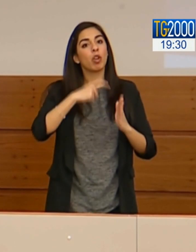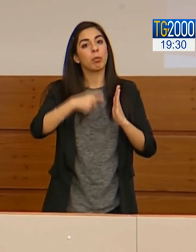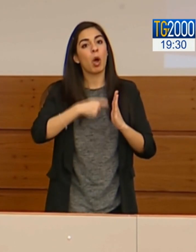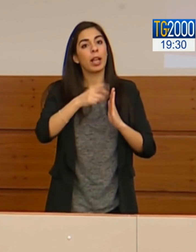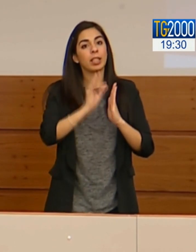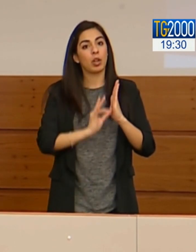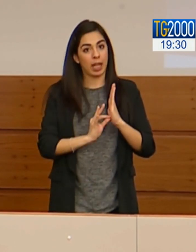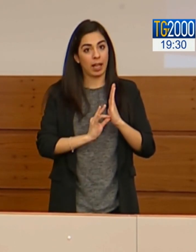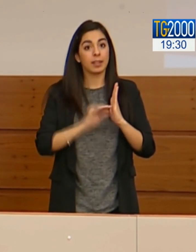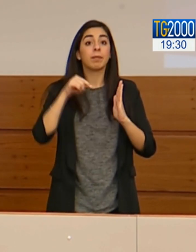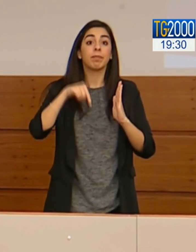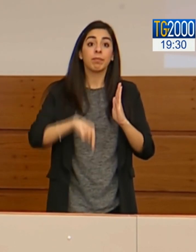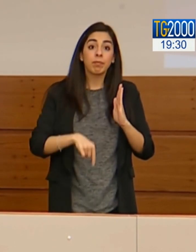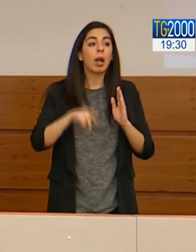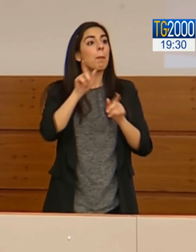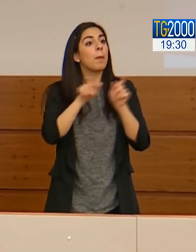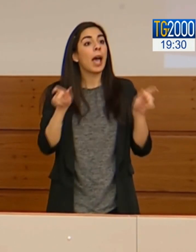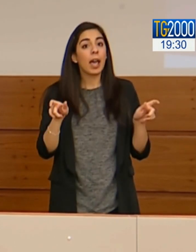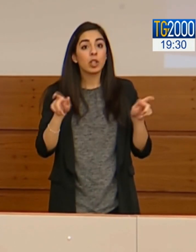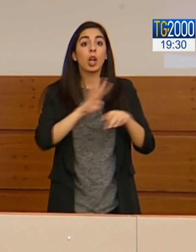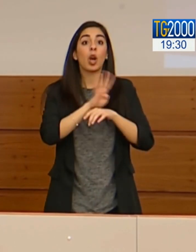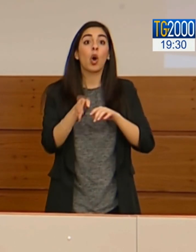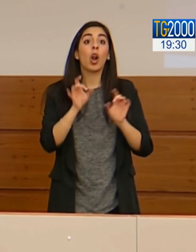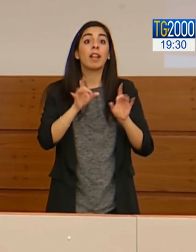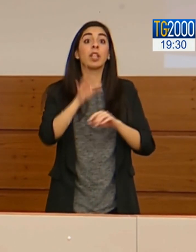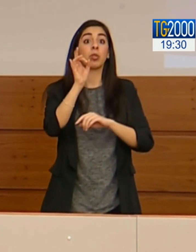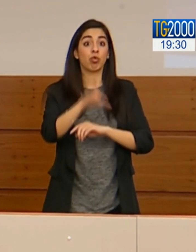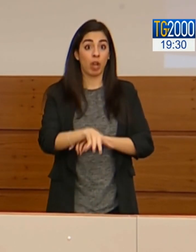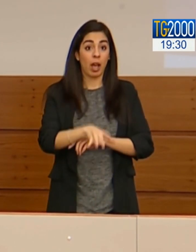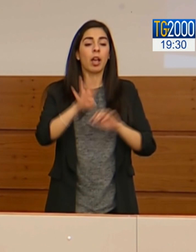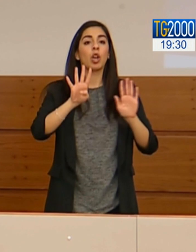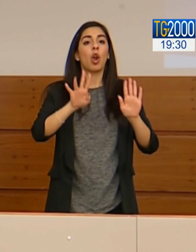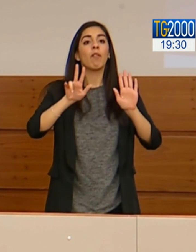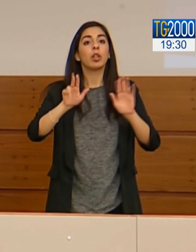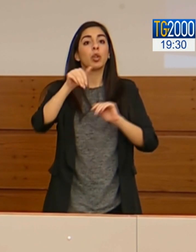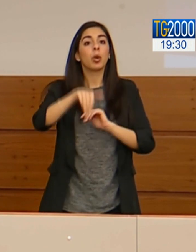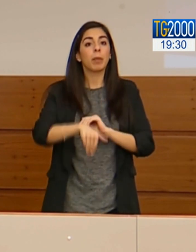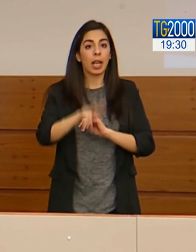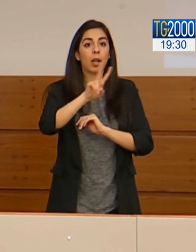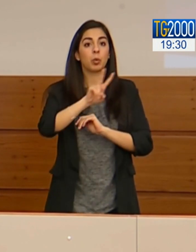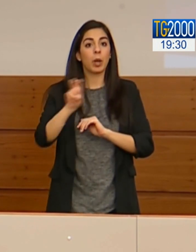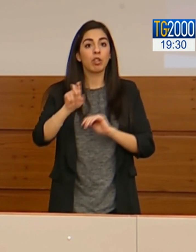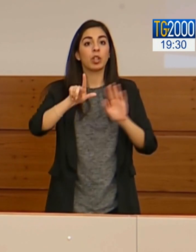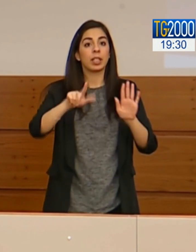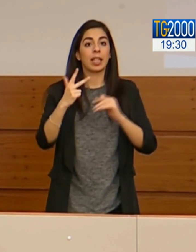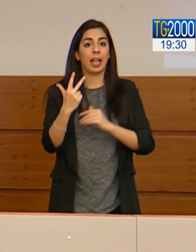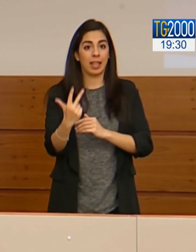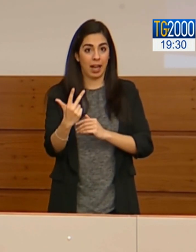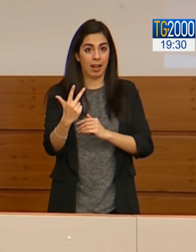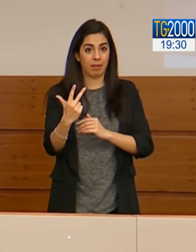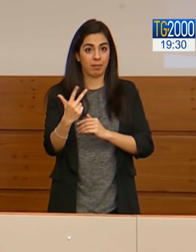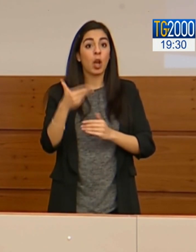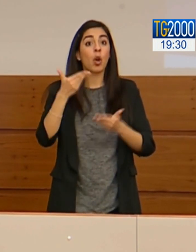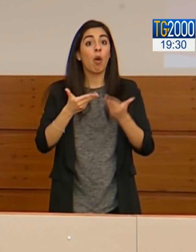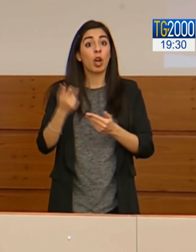Il totale delle persone attualmente positive è di 98.273 con incremento